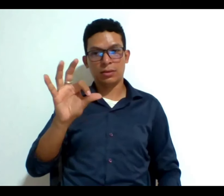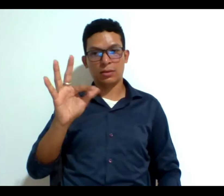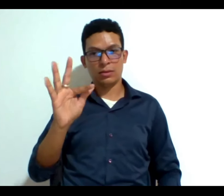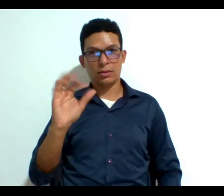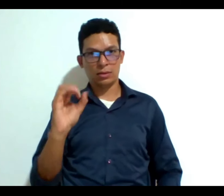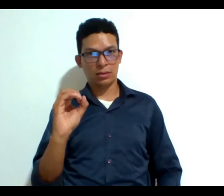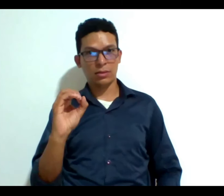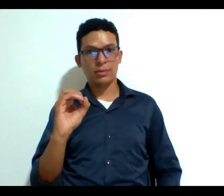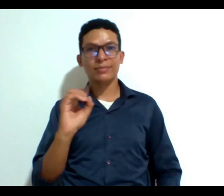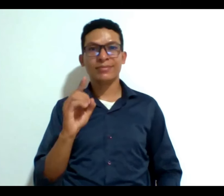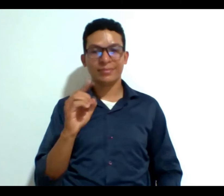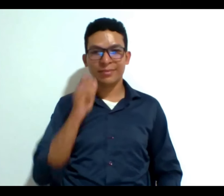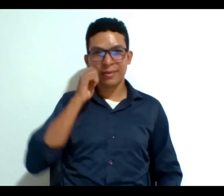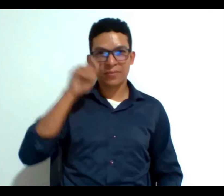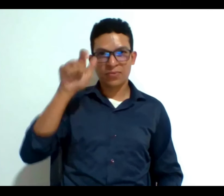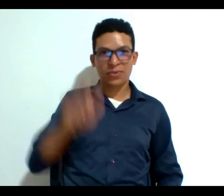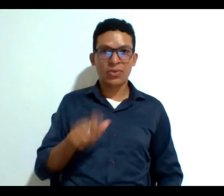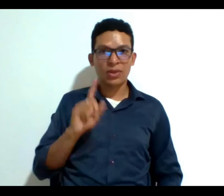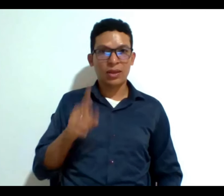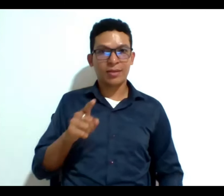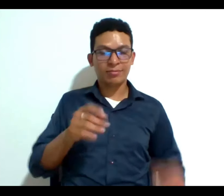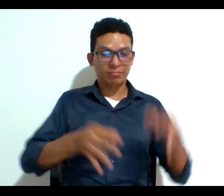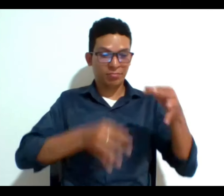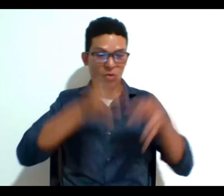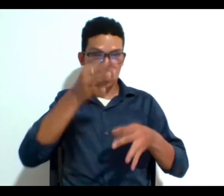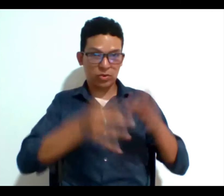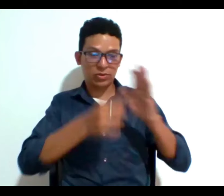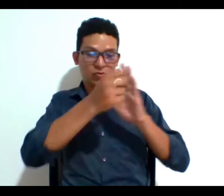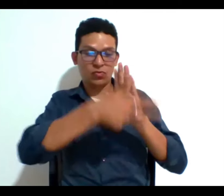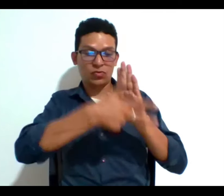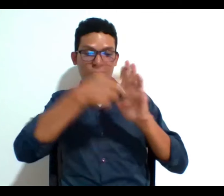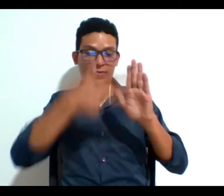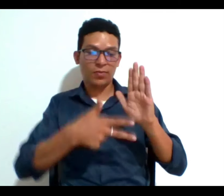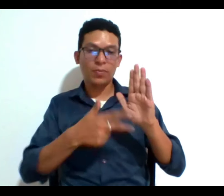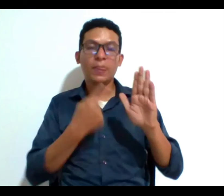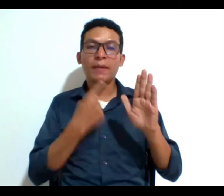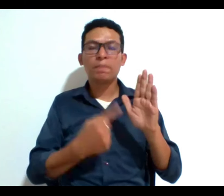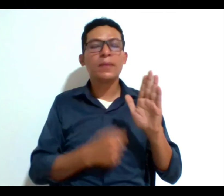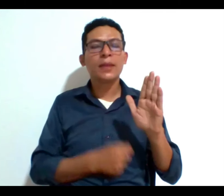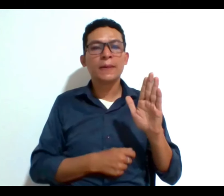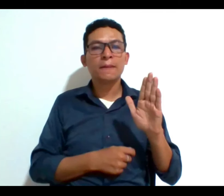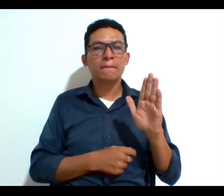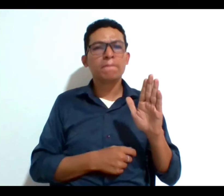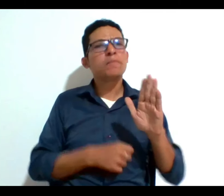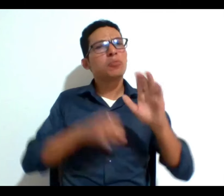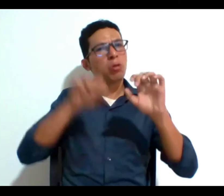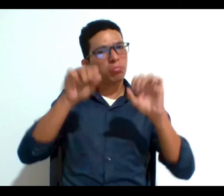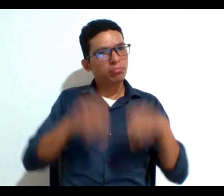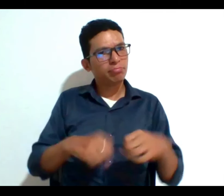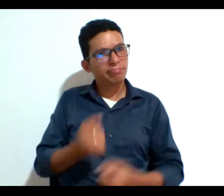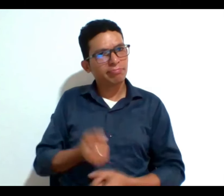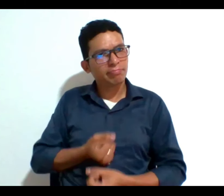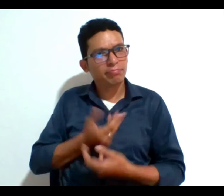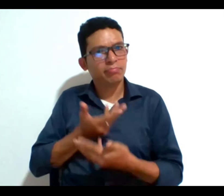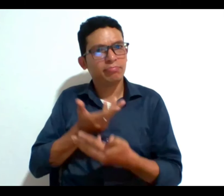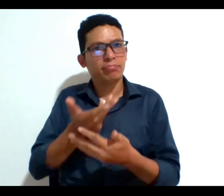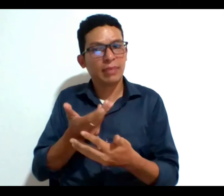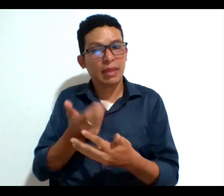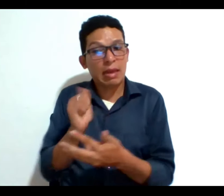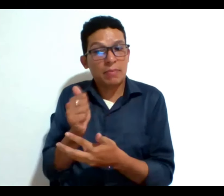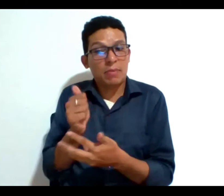ficticio que analizó la corte constitucional podía expresar claramente lo que él quería